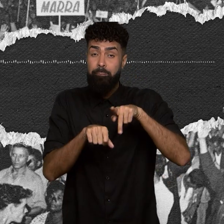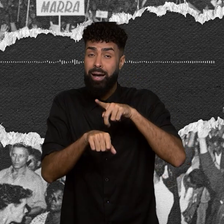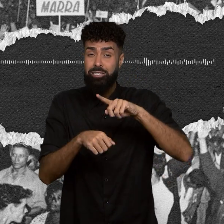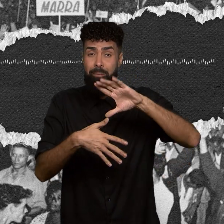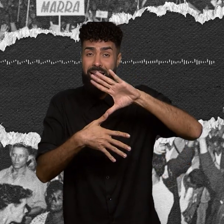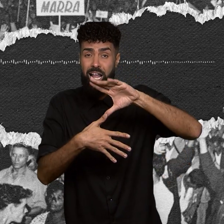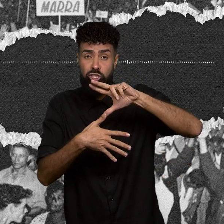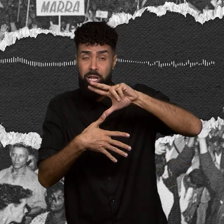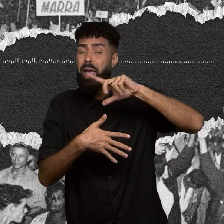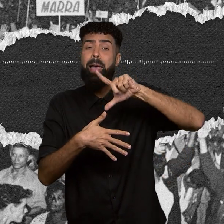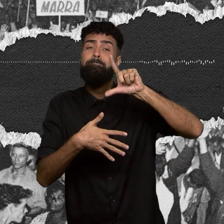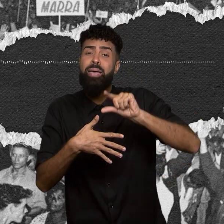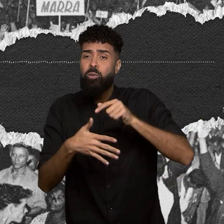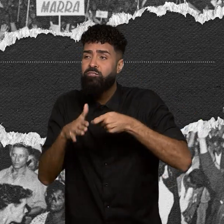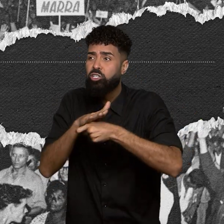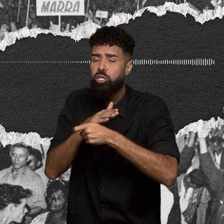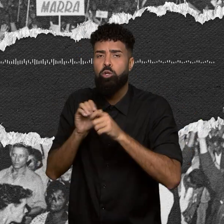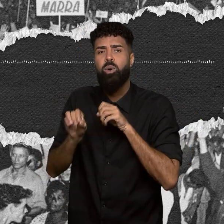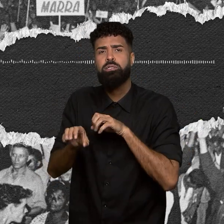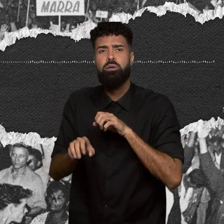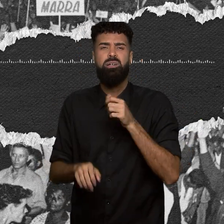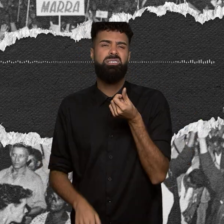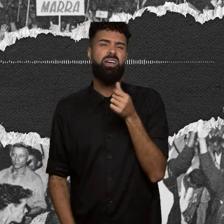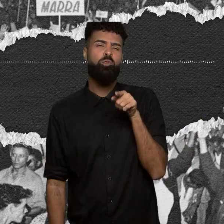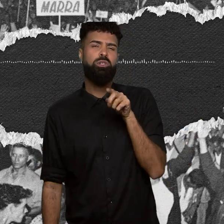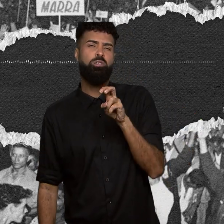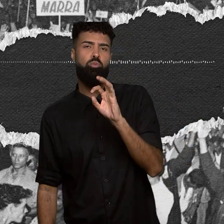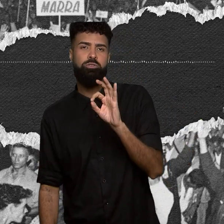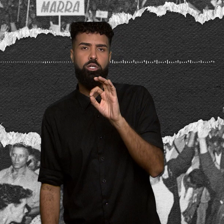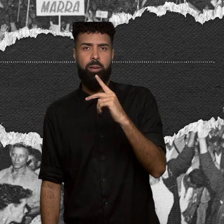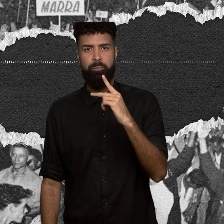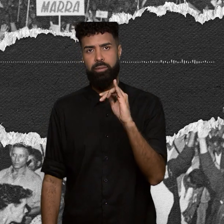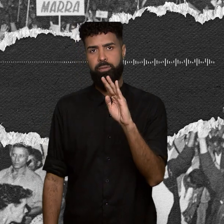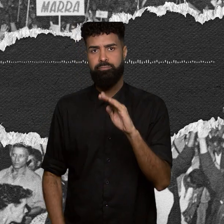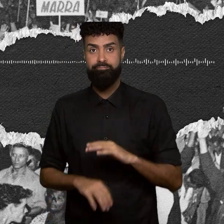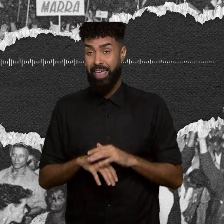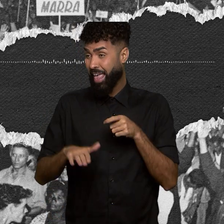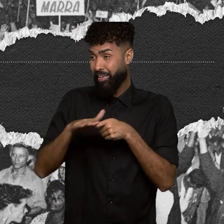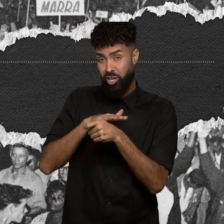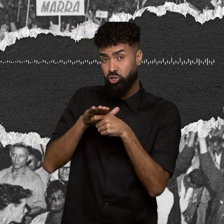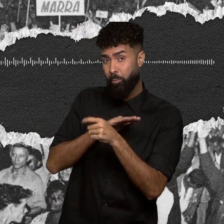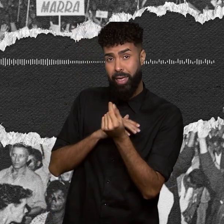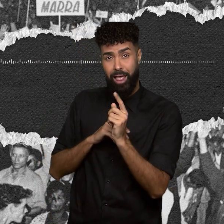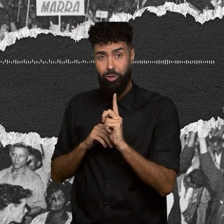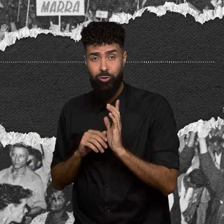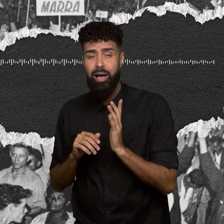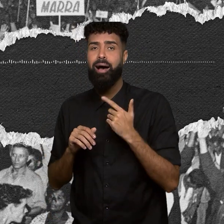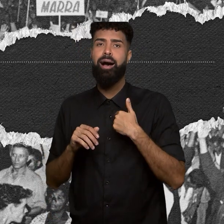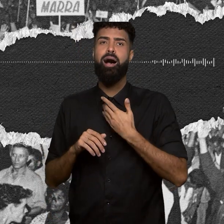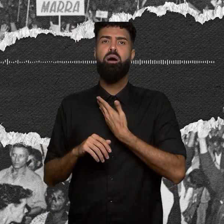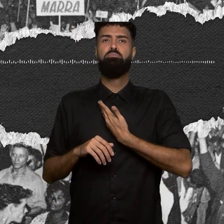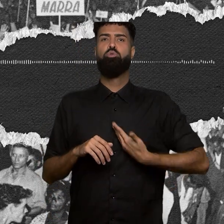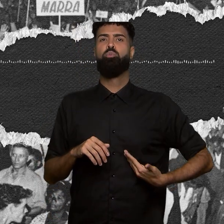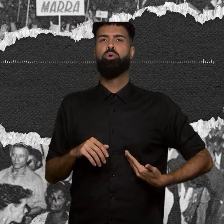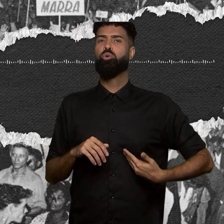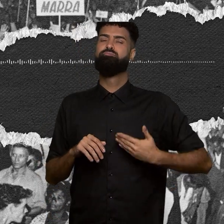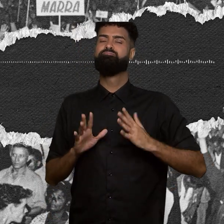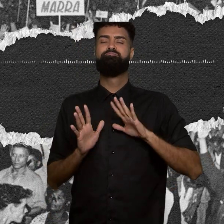o equivalente a 6,5% do PIB. Sem investimentos, a rede pública foi precarizada e o acesso à escola passou a ser uma